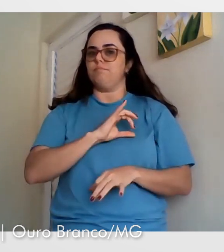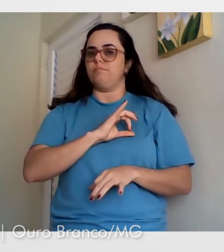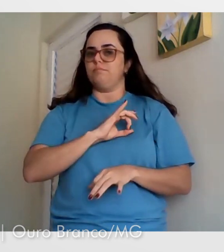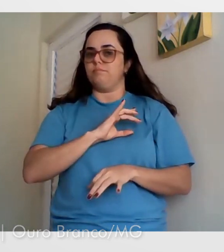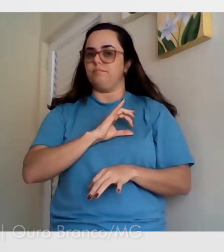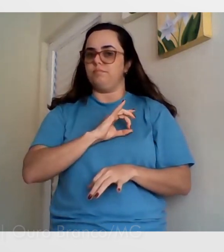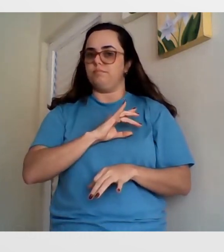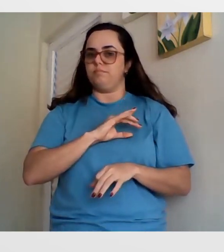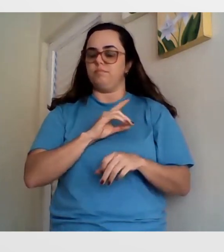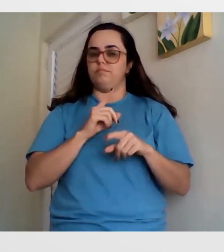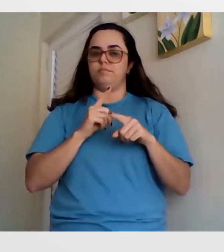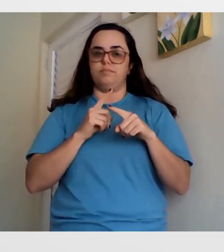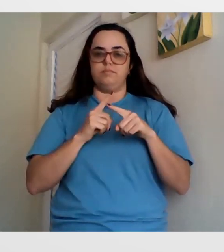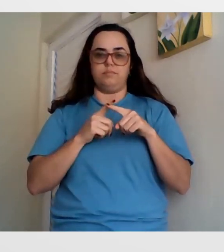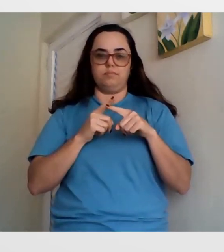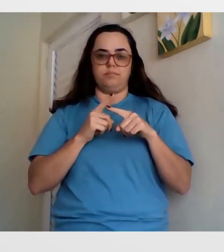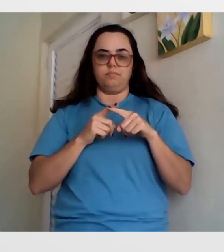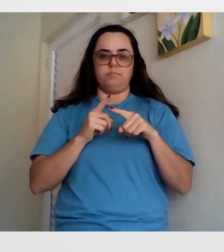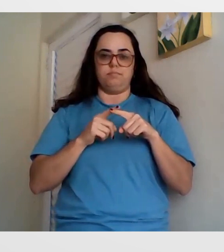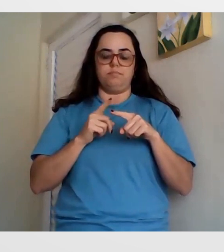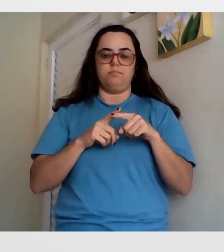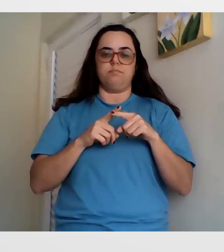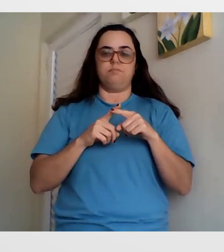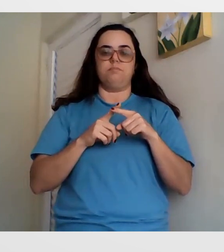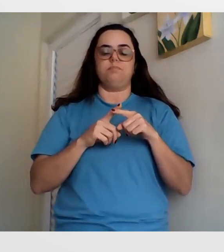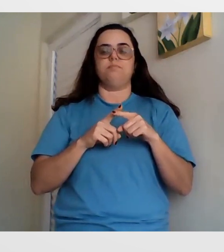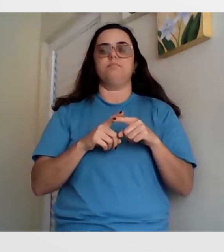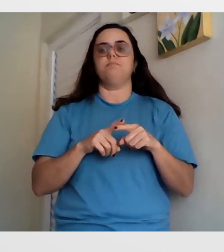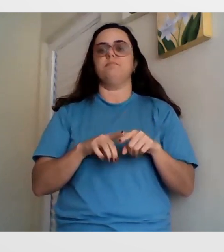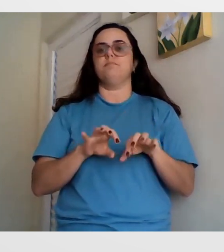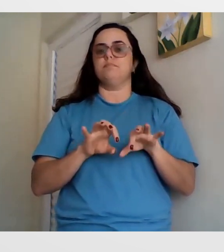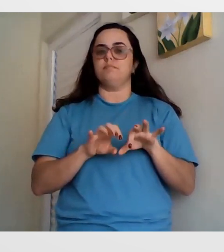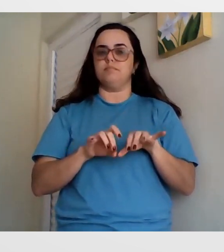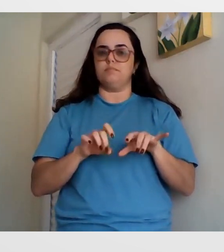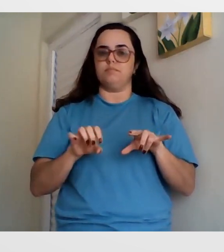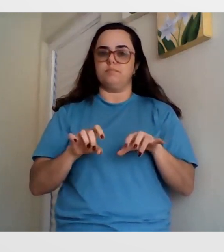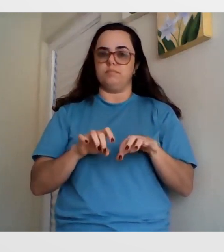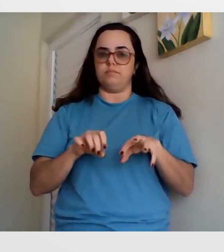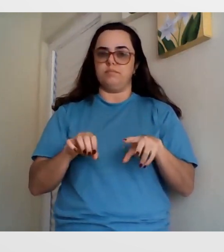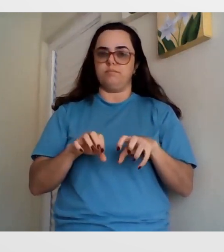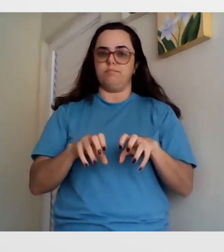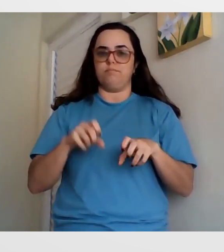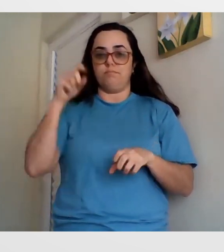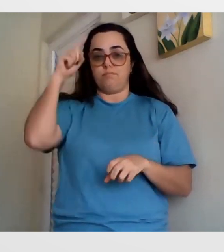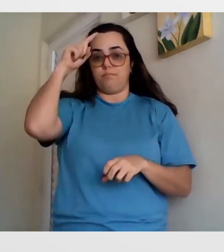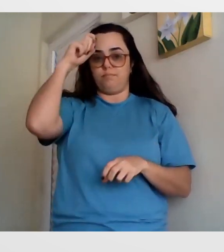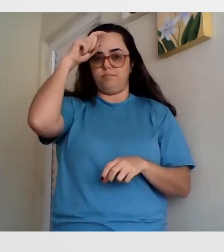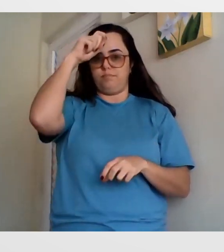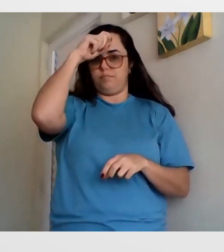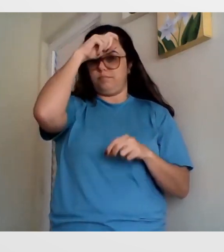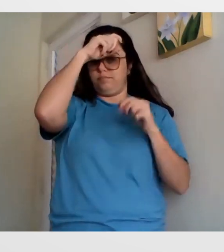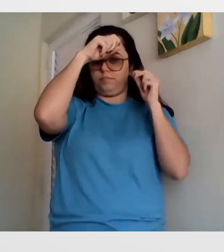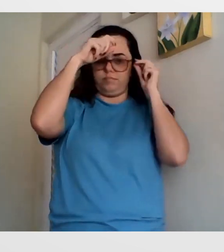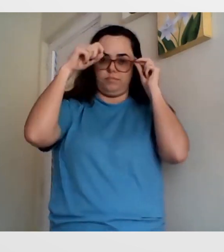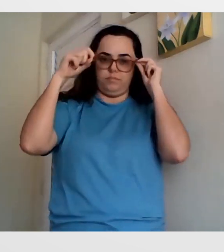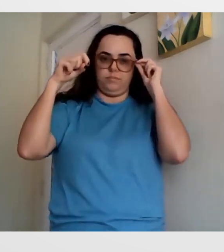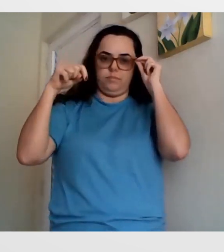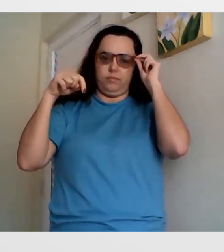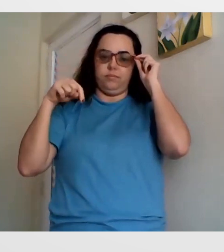fluente em Libras, eu fiquei meio receiosa, porque eu achava muito difícil aprender a Libras